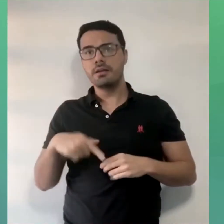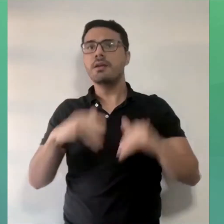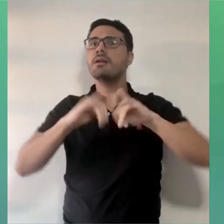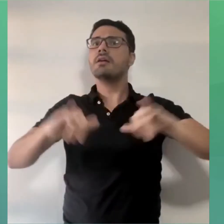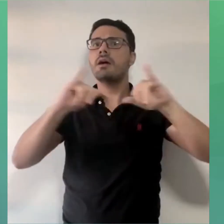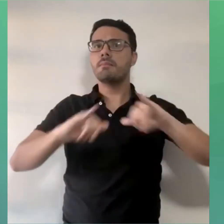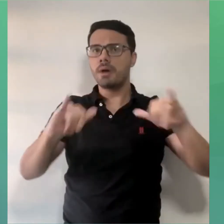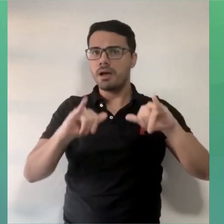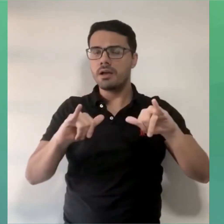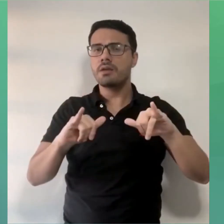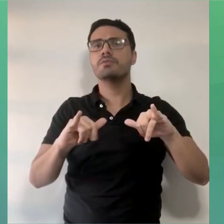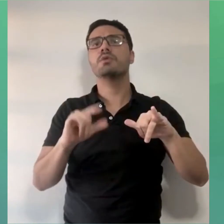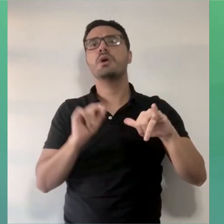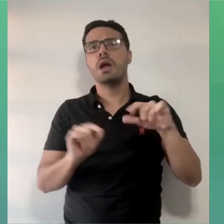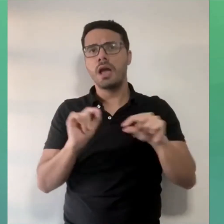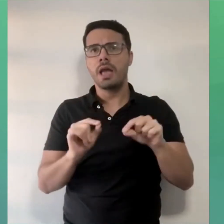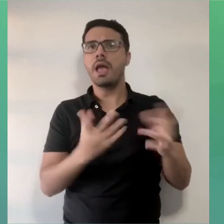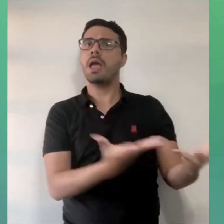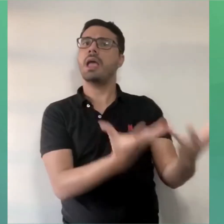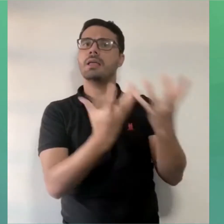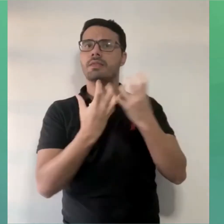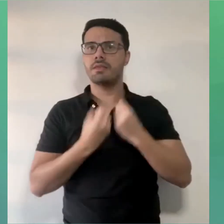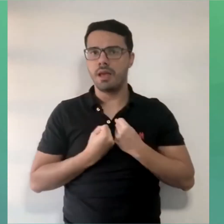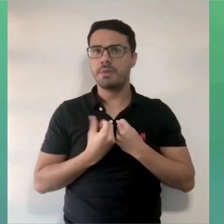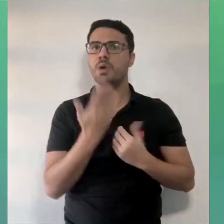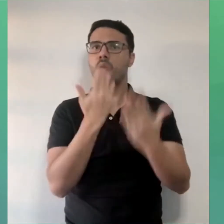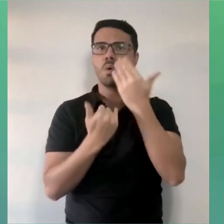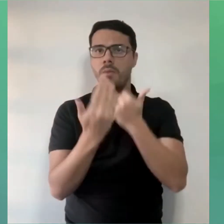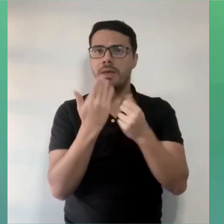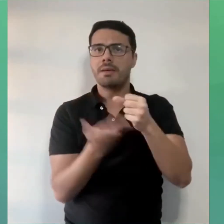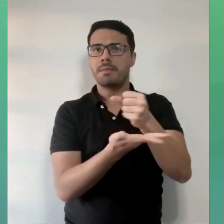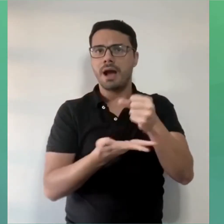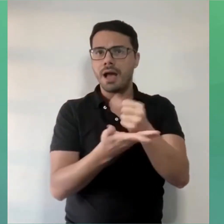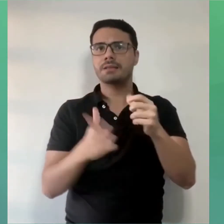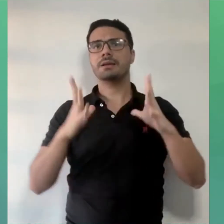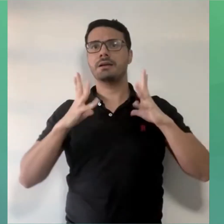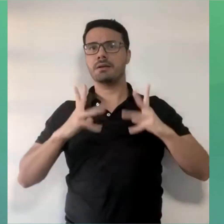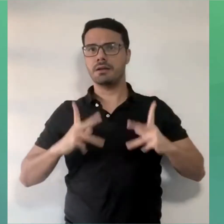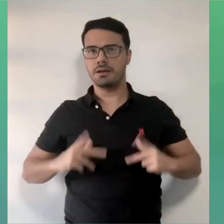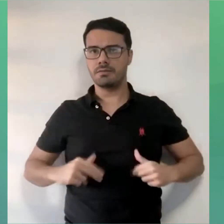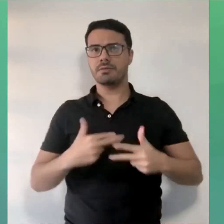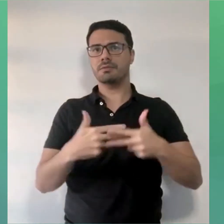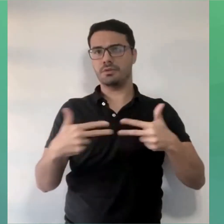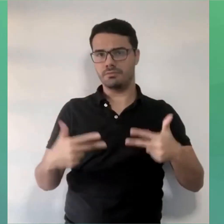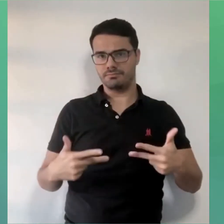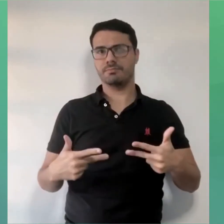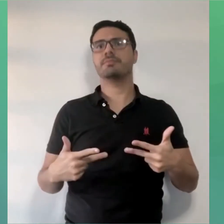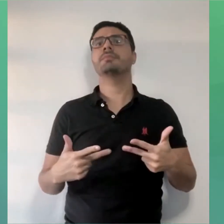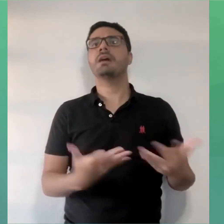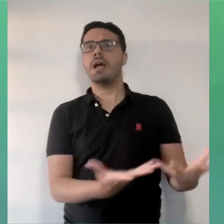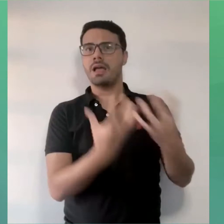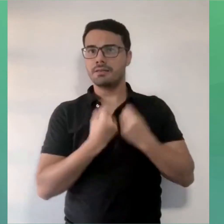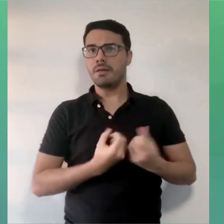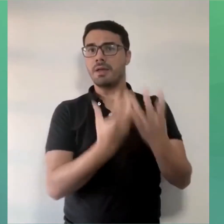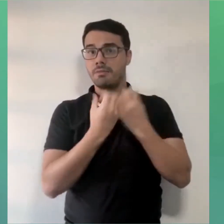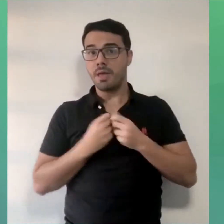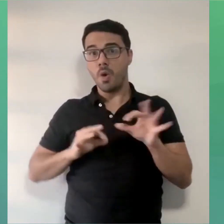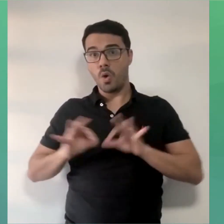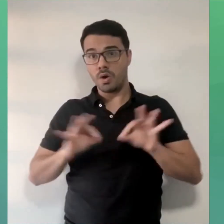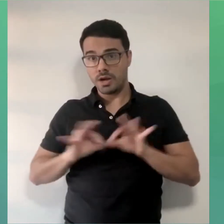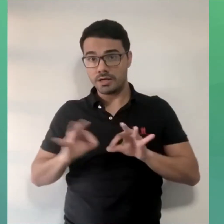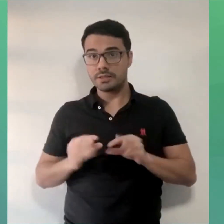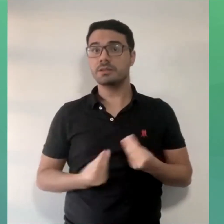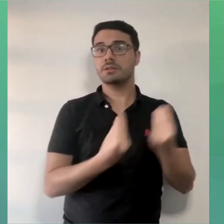Na nossa campanha nós estamos arrecadando cestas básicas e produtos de higiene e limpeza para os nossos estudantes mais carentes. E contamos com a